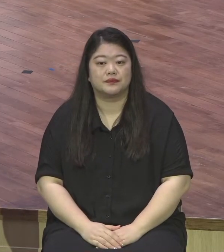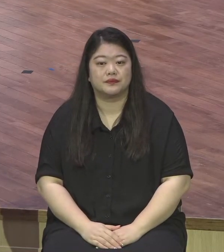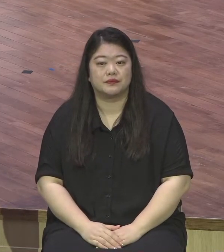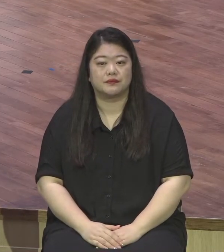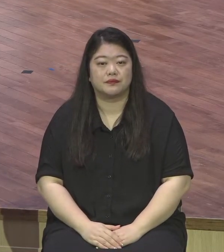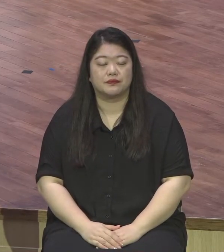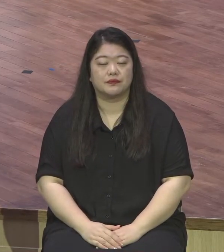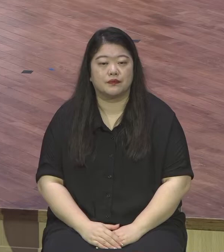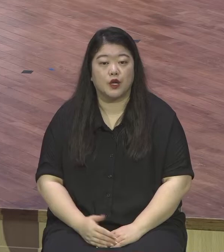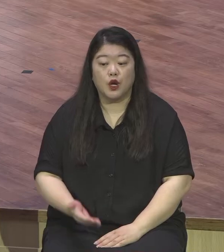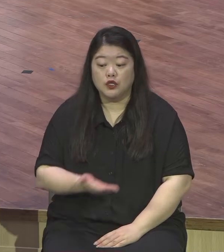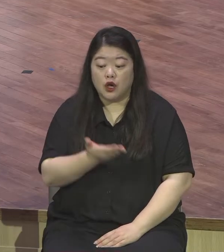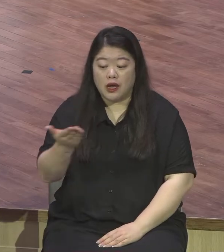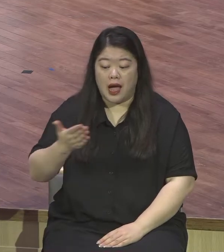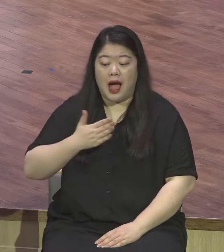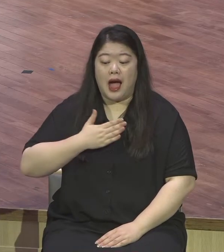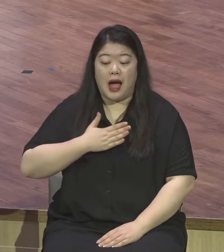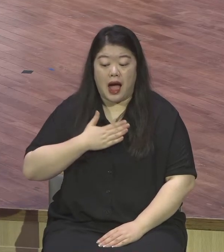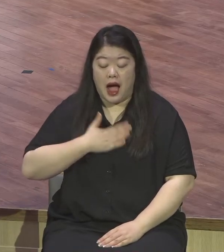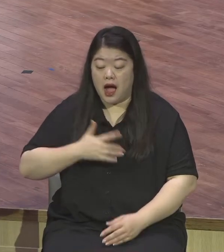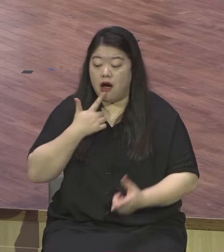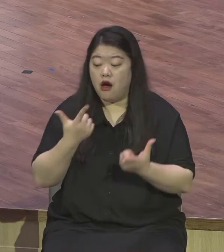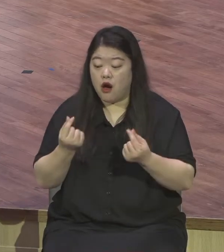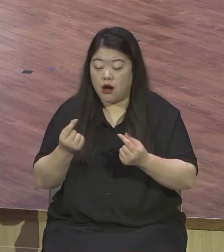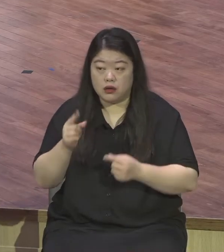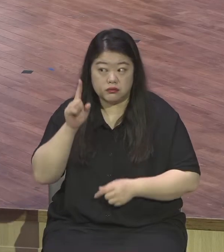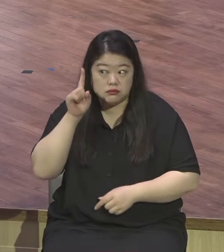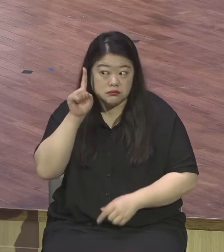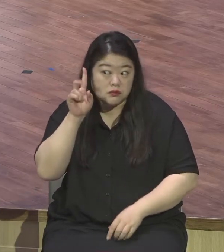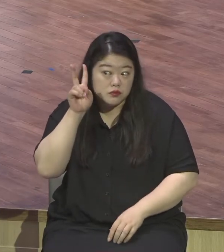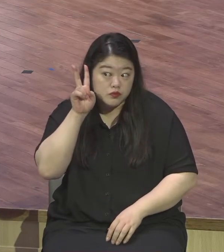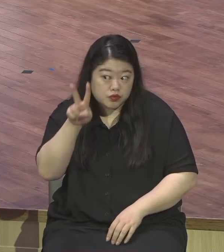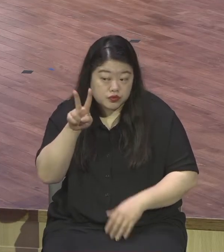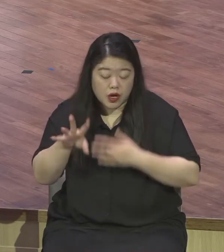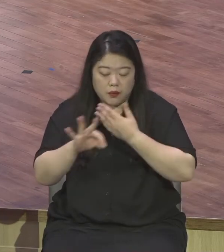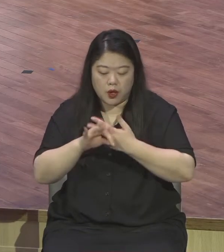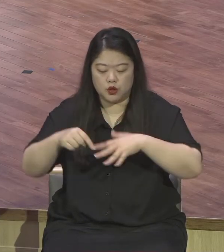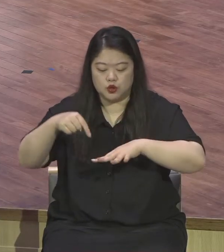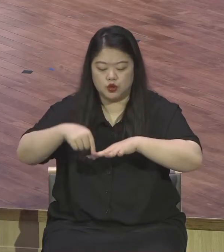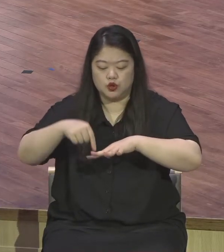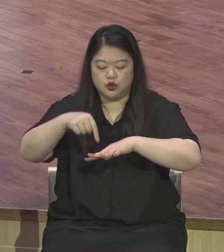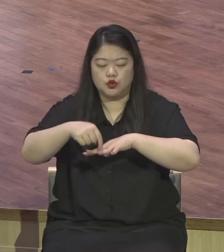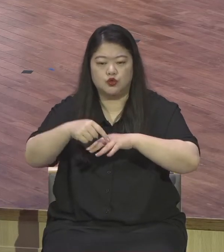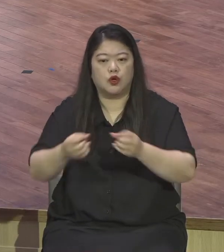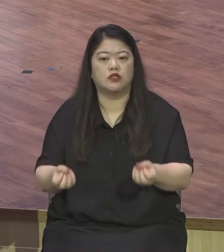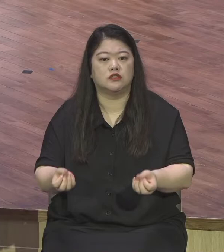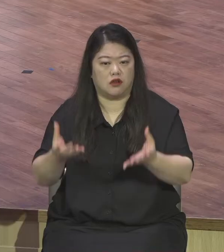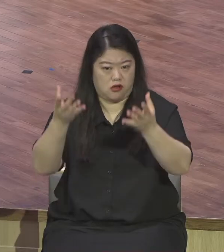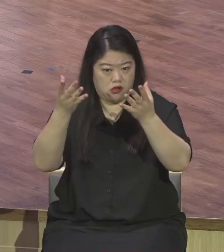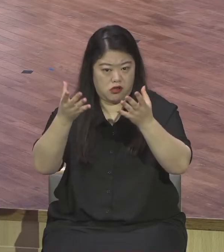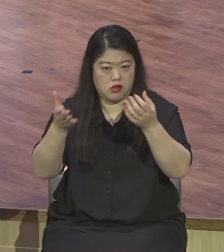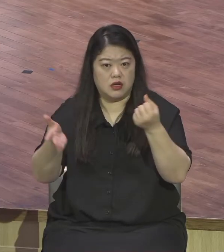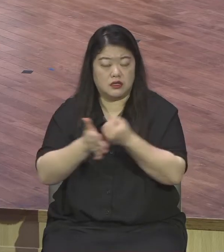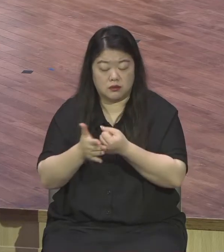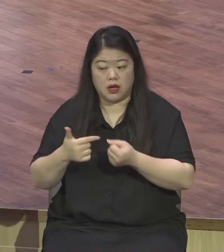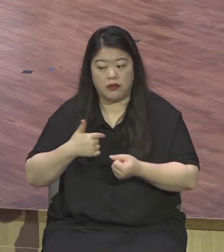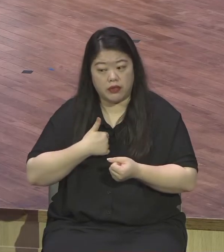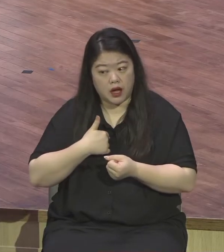이틀이 지나면 6월절이라 인자가 십자가에 못 박히기 위하여 발일이라 하시더니 사전에 보니까